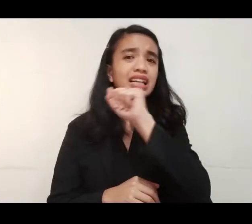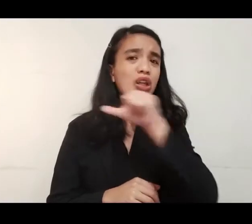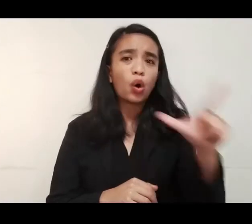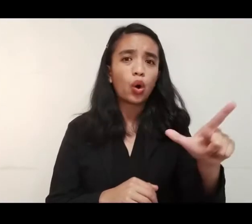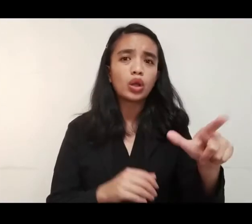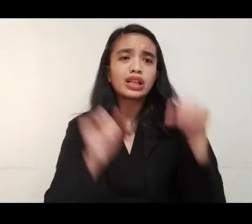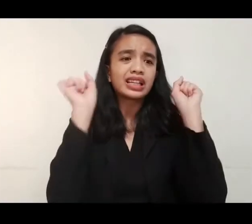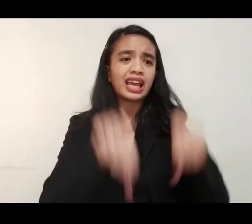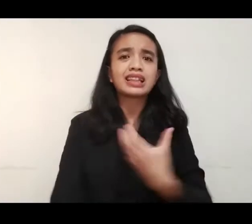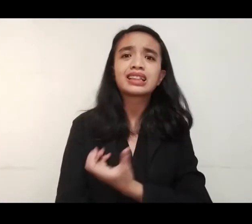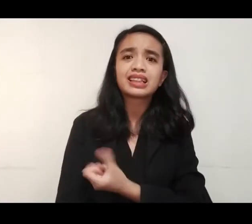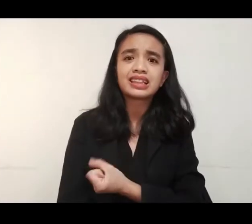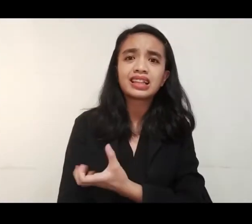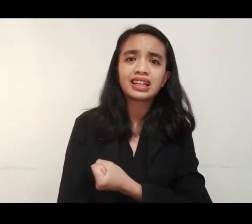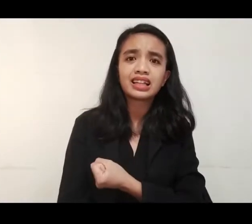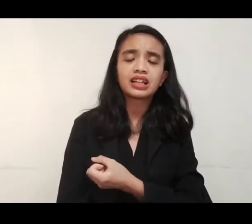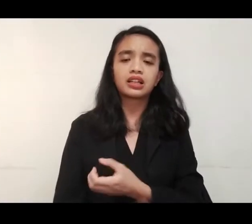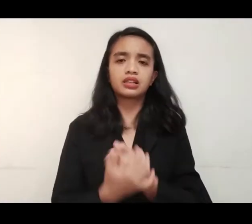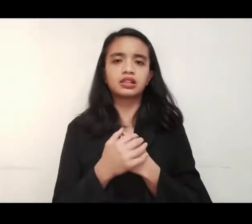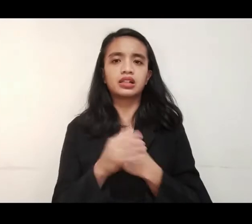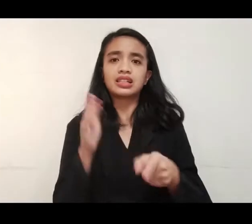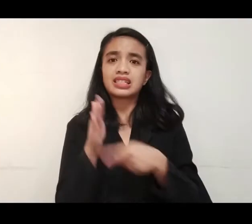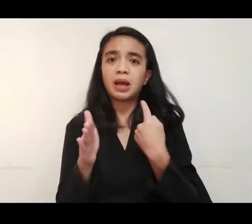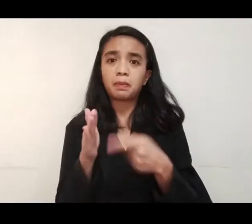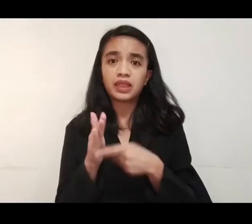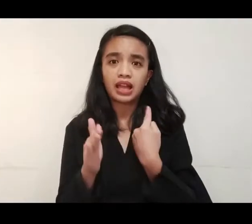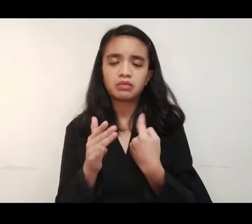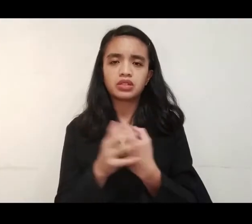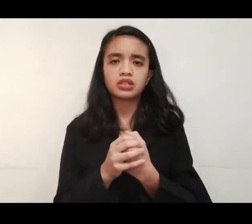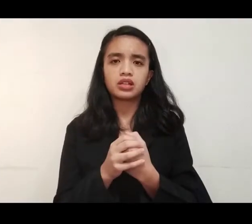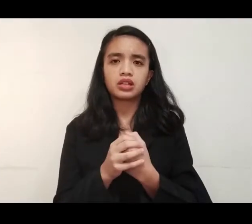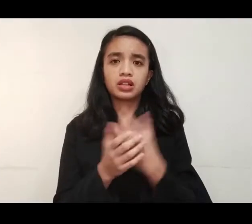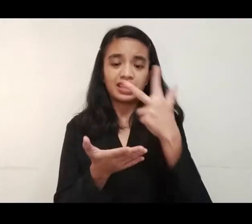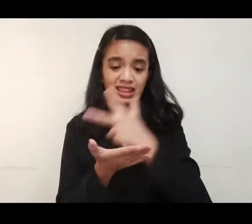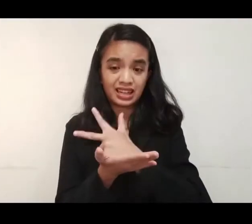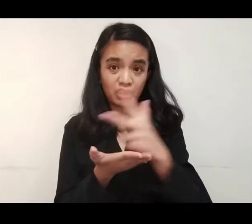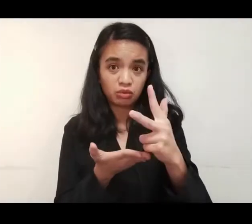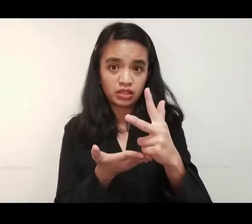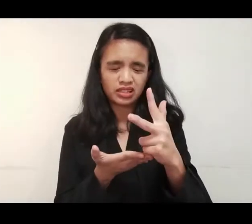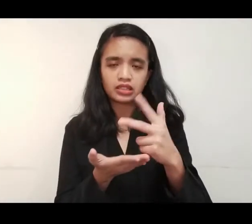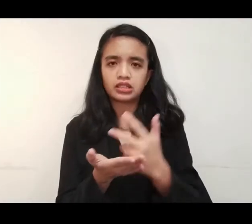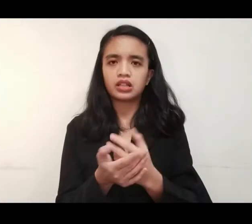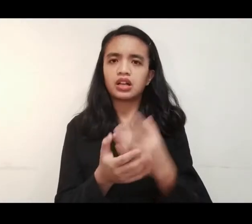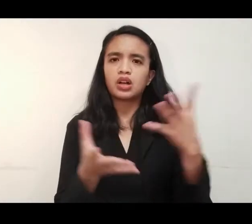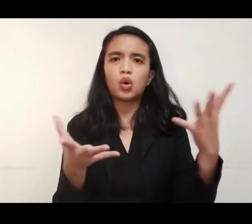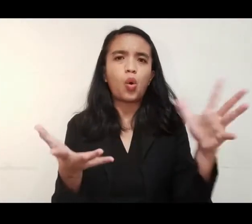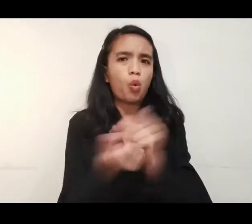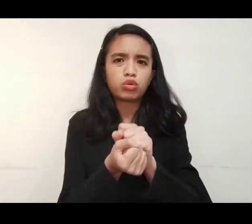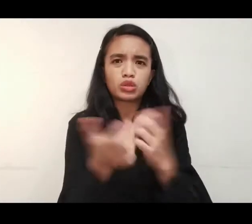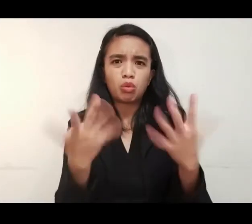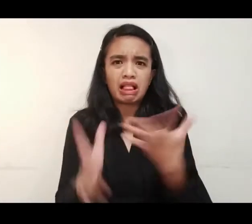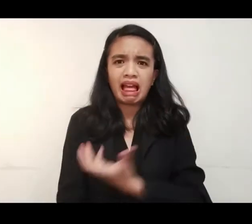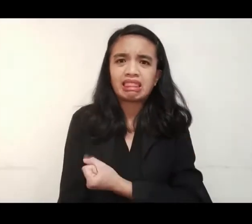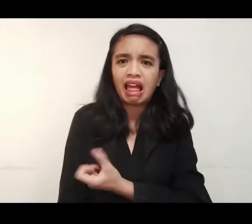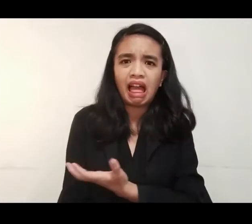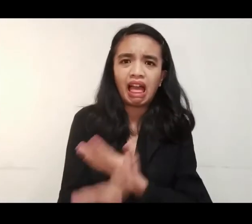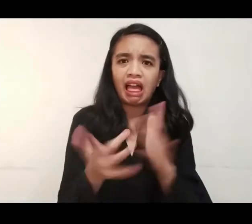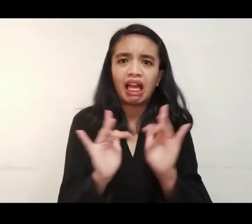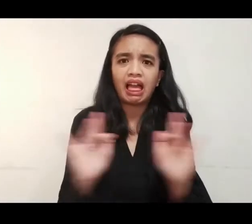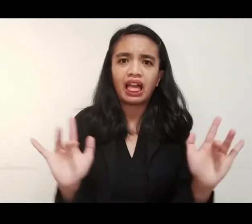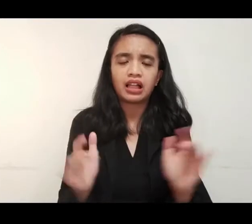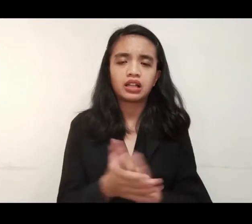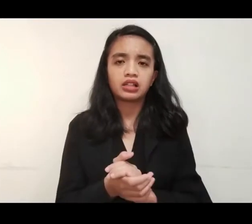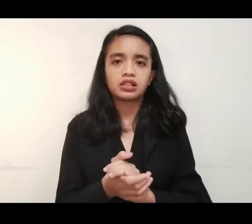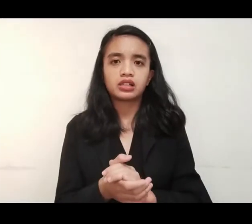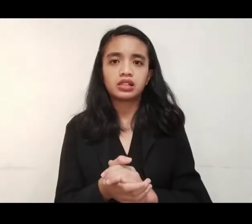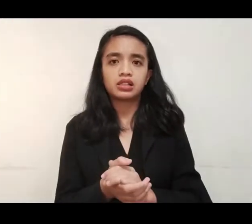naglalaktiti. Kung minsan kasi, mga may three weeks ganyan, nauubos na pala wala nang nalabas. yung